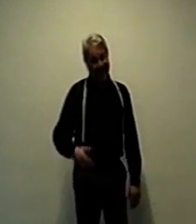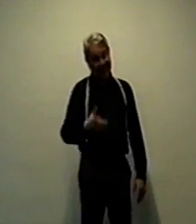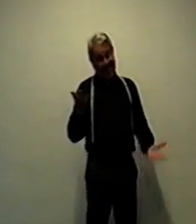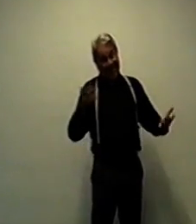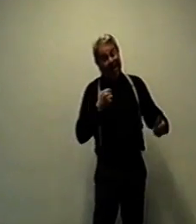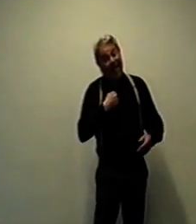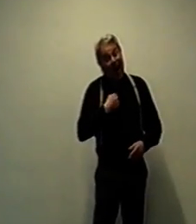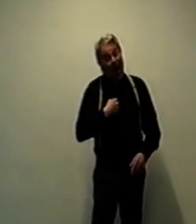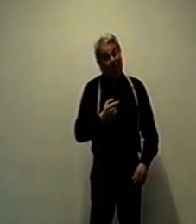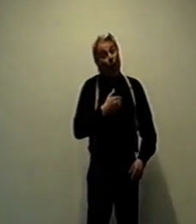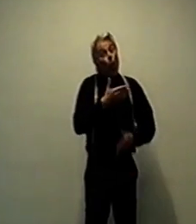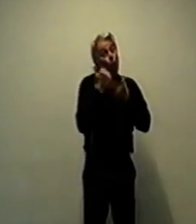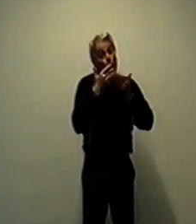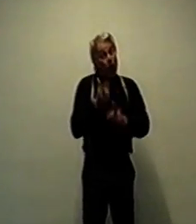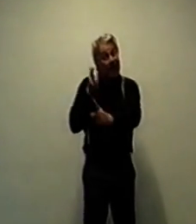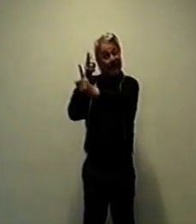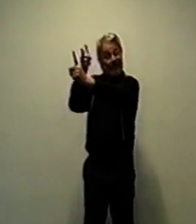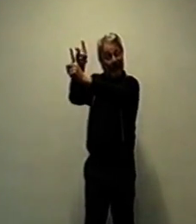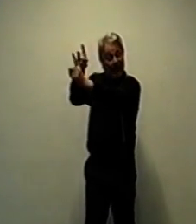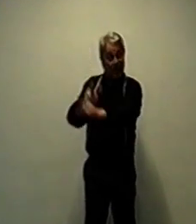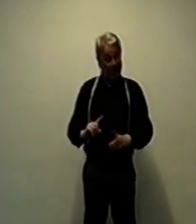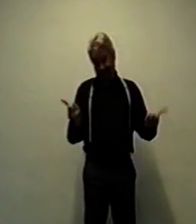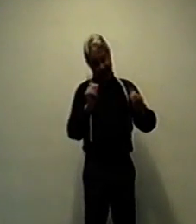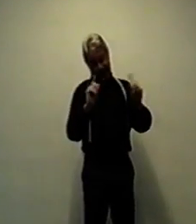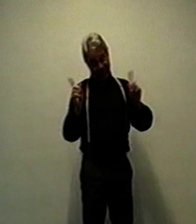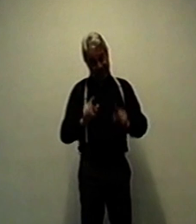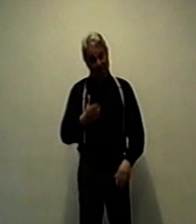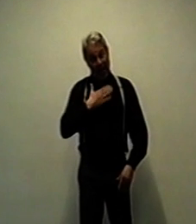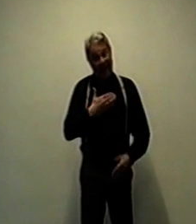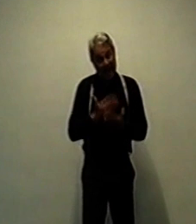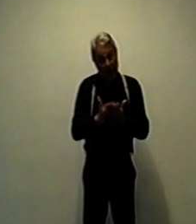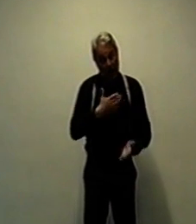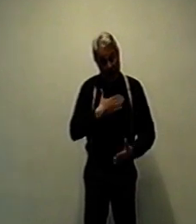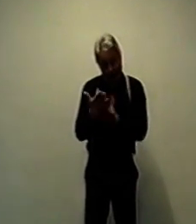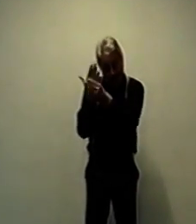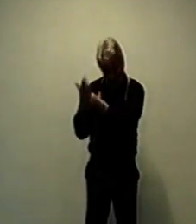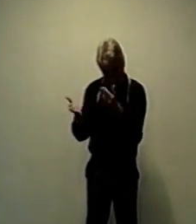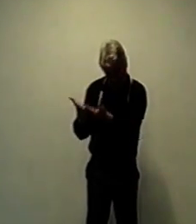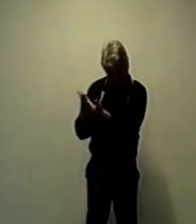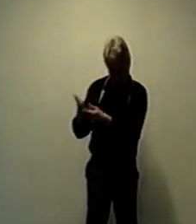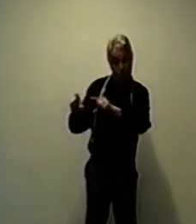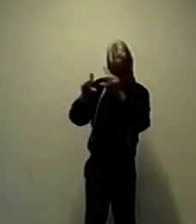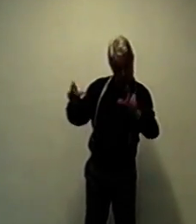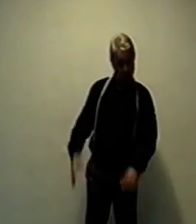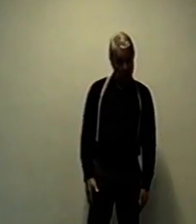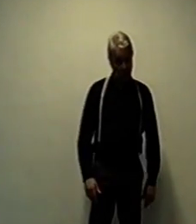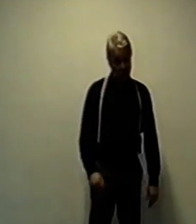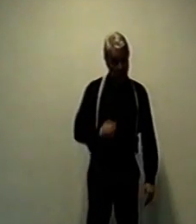weg und treffe mit jeder Kugel. Das ist ein Zeichen. Das muss man verstehen.